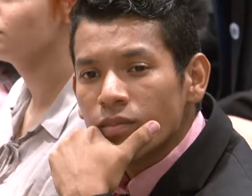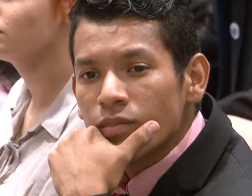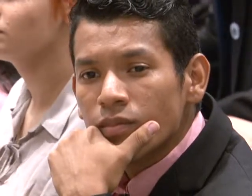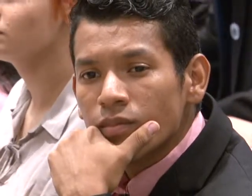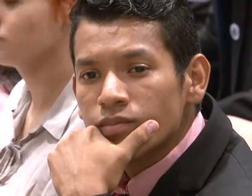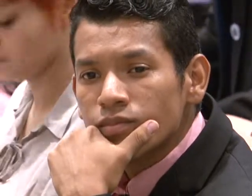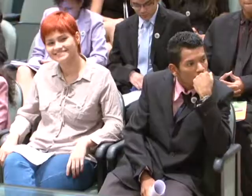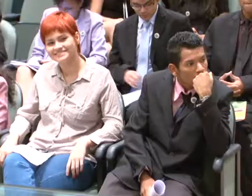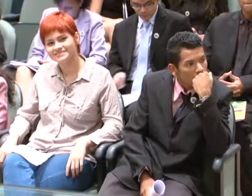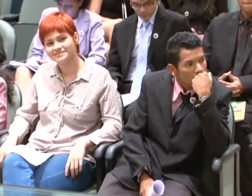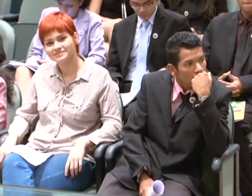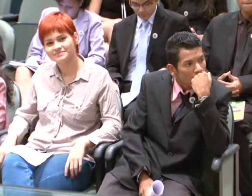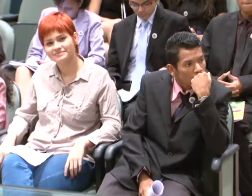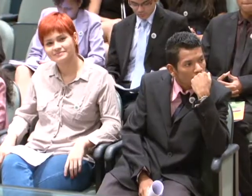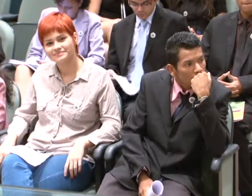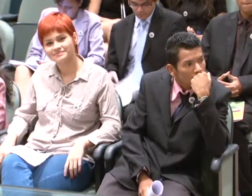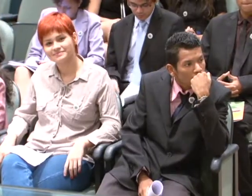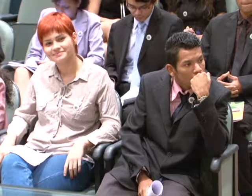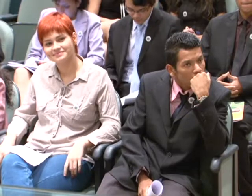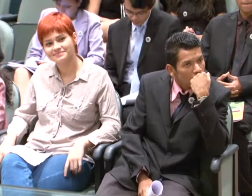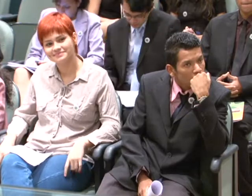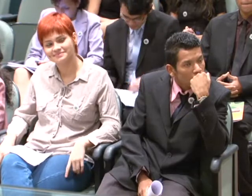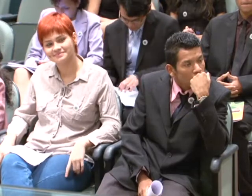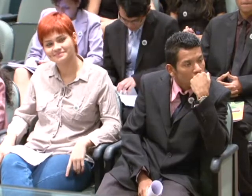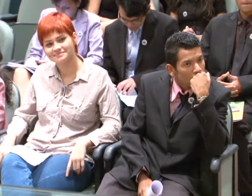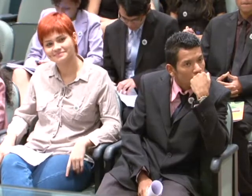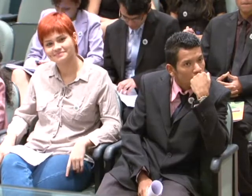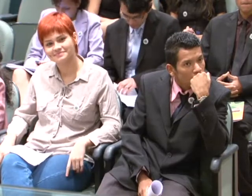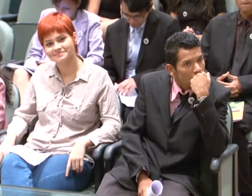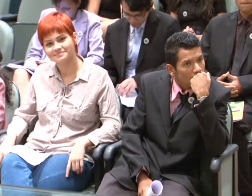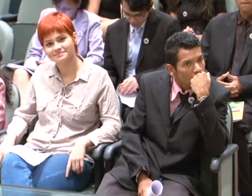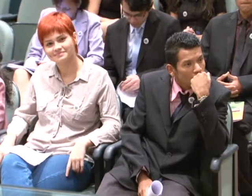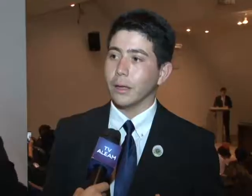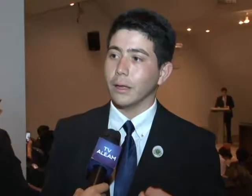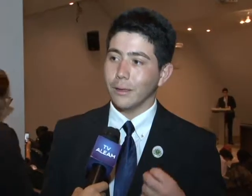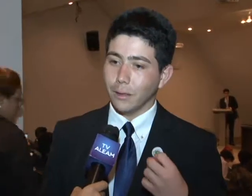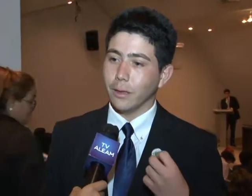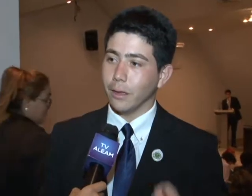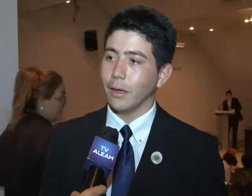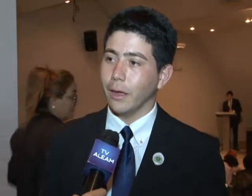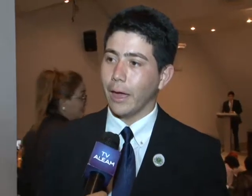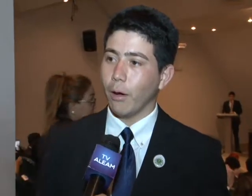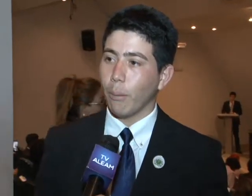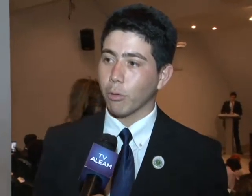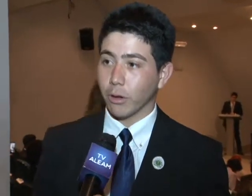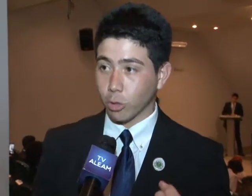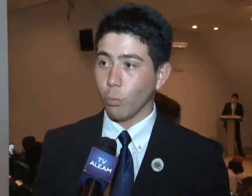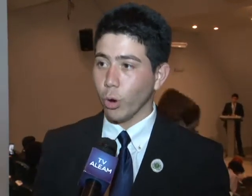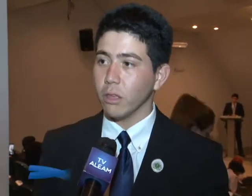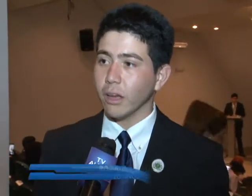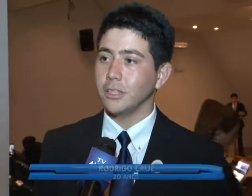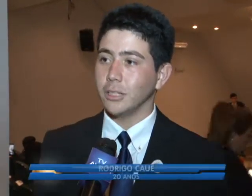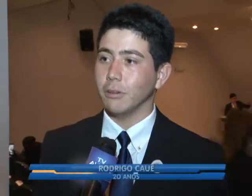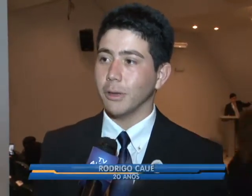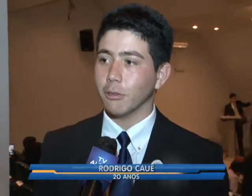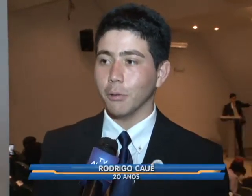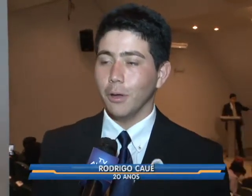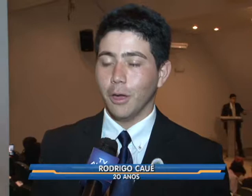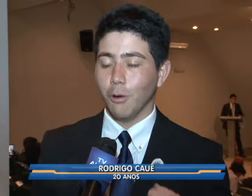programa. Prova do carinho de todos e do respeito por ele. Ele é uma pessoa que tomou iniciativa mesmo. Eu,